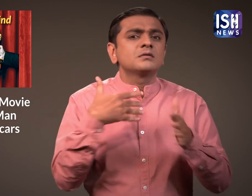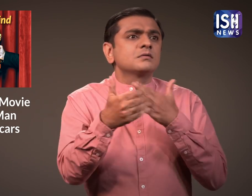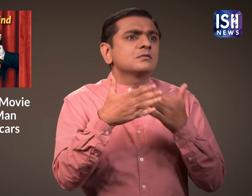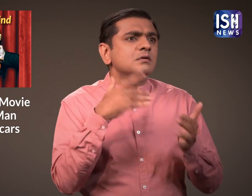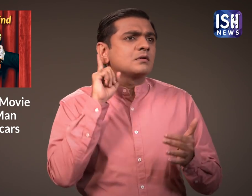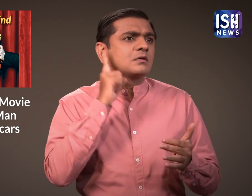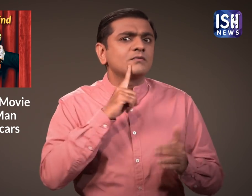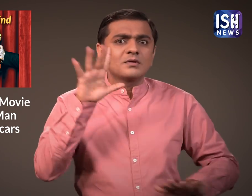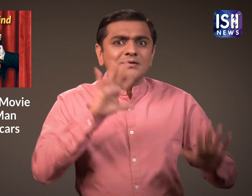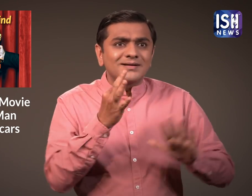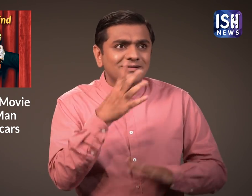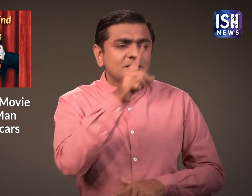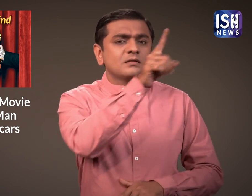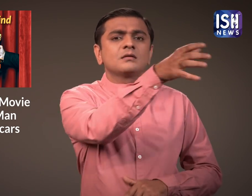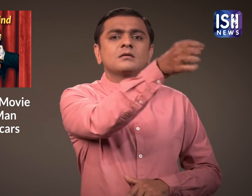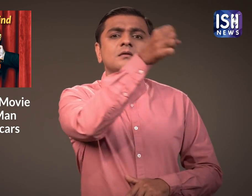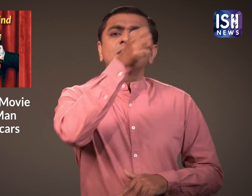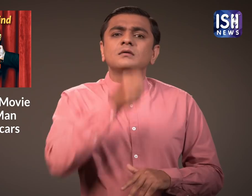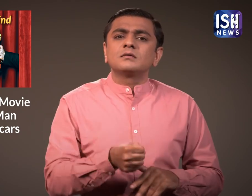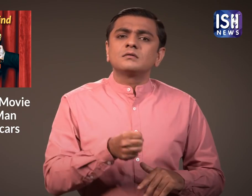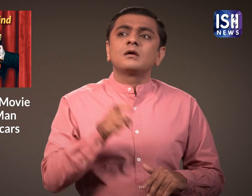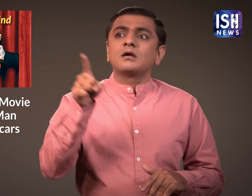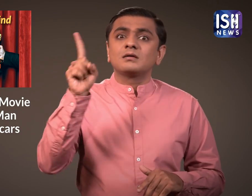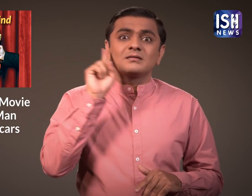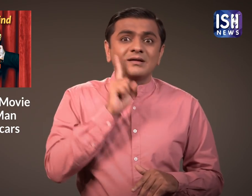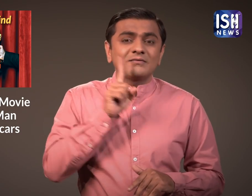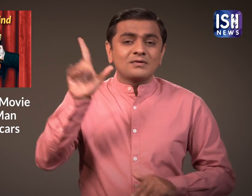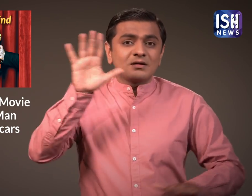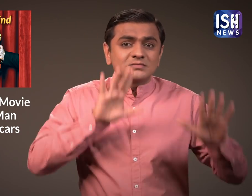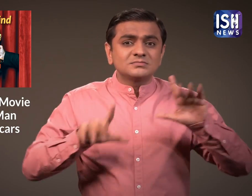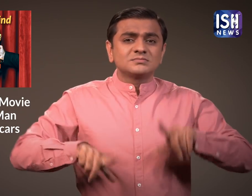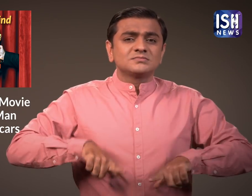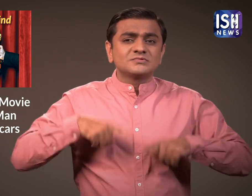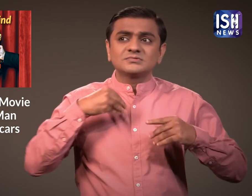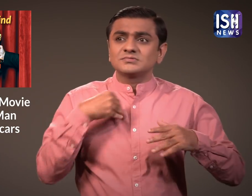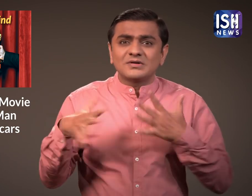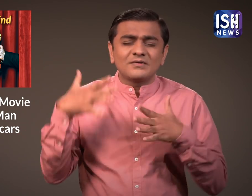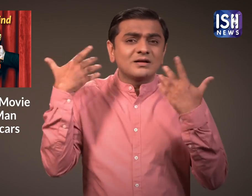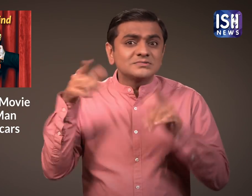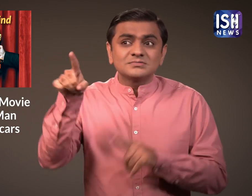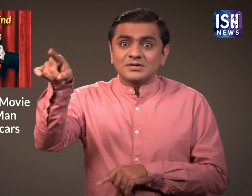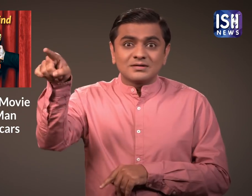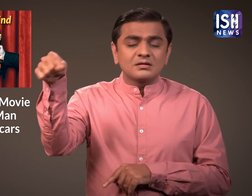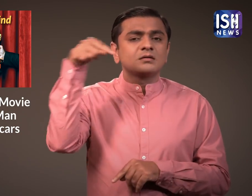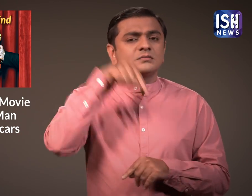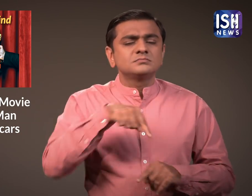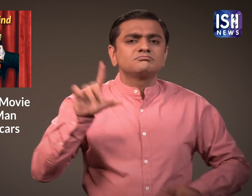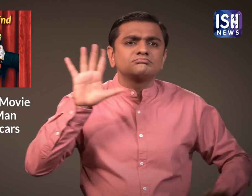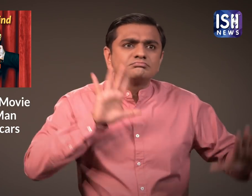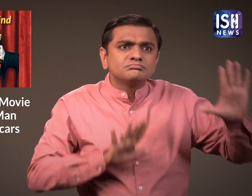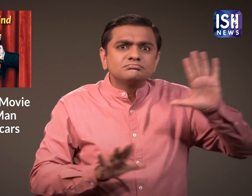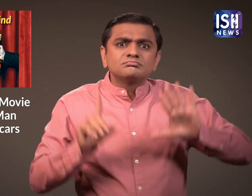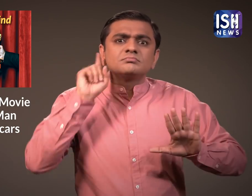चाहिए। कर्णबदिर अभिनेताओं को कर्णबदिर भूमिका के लिए लेना